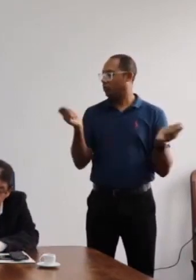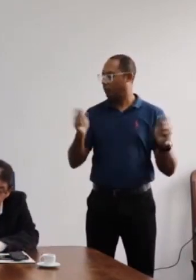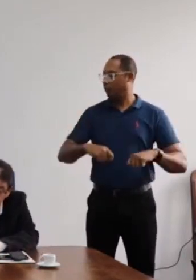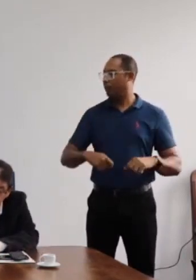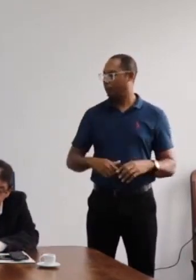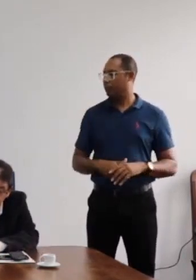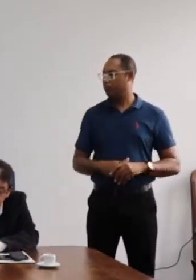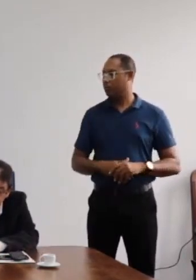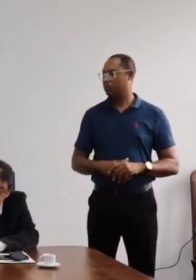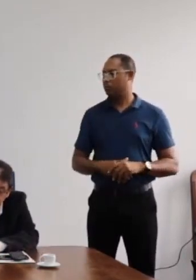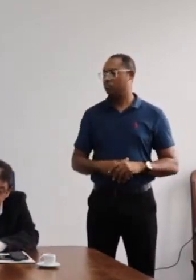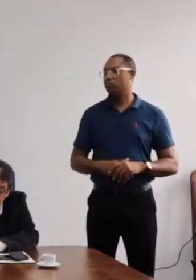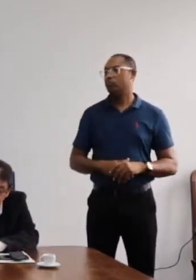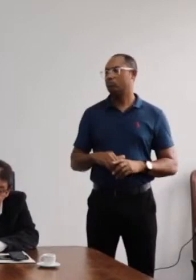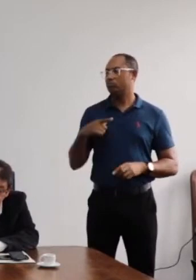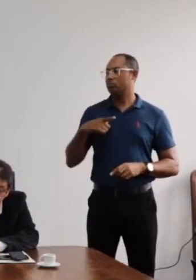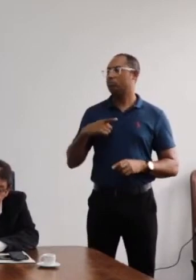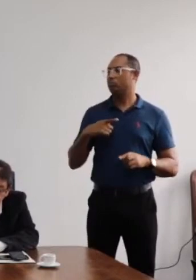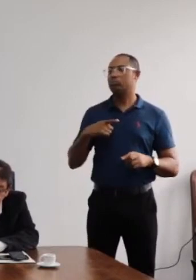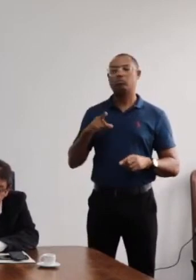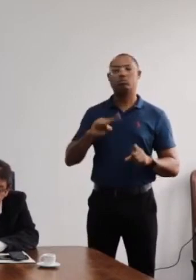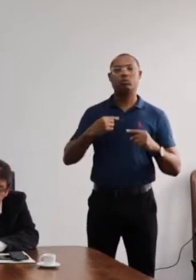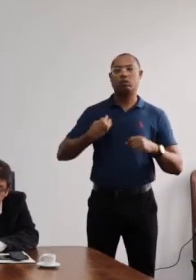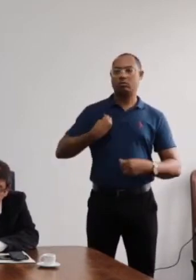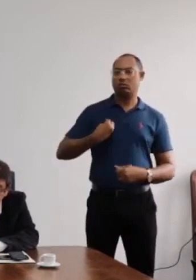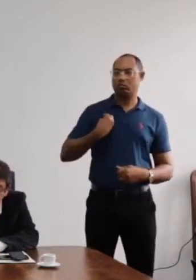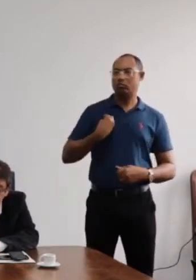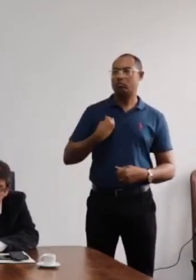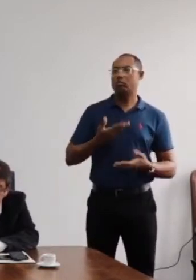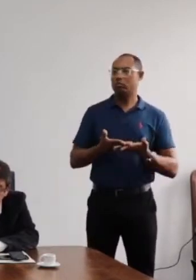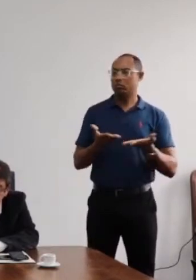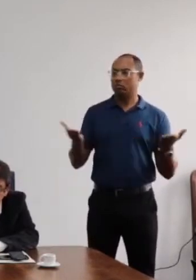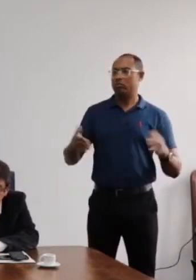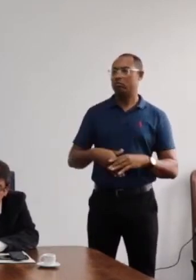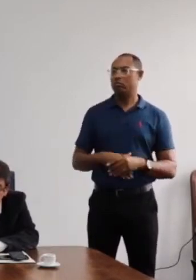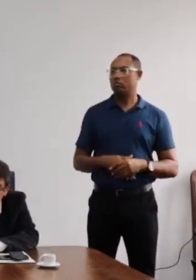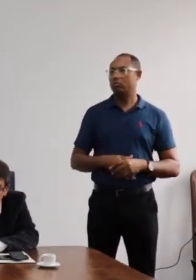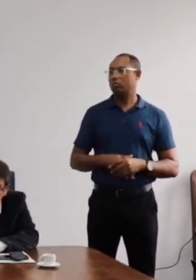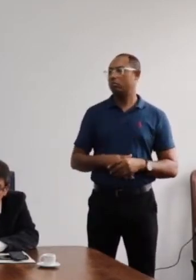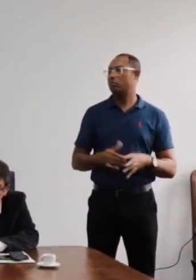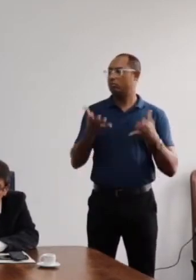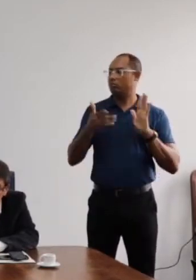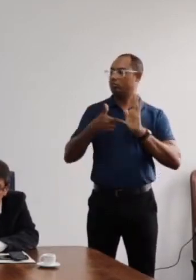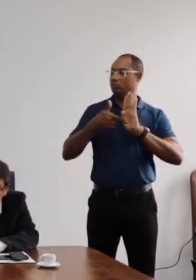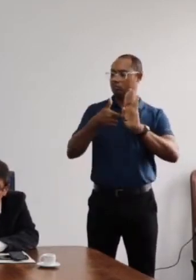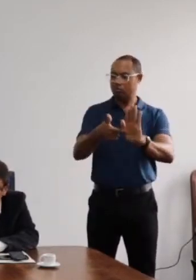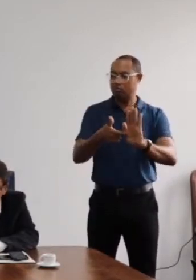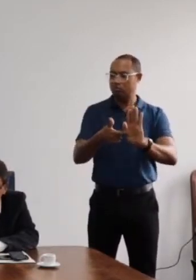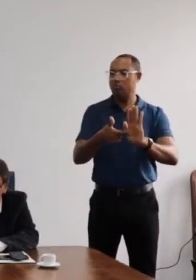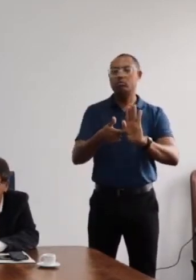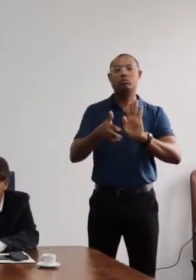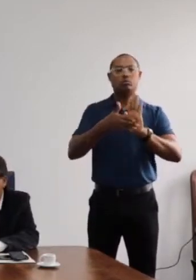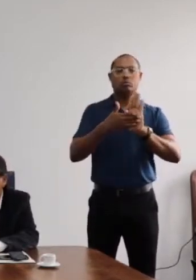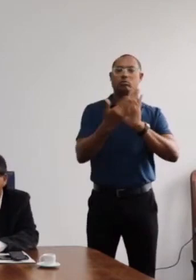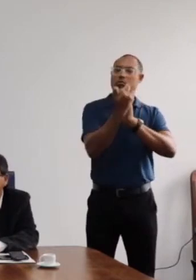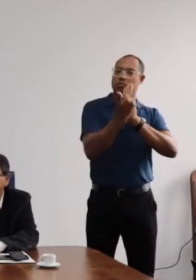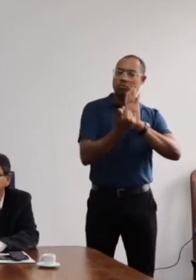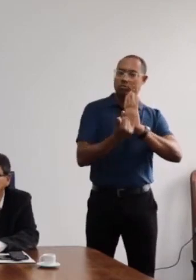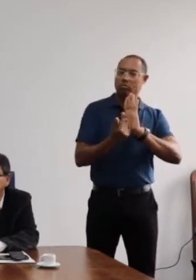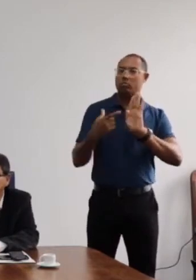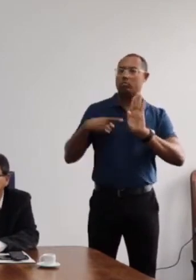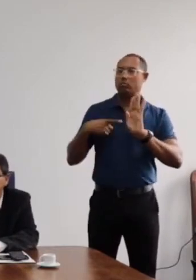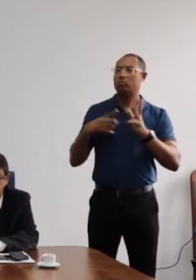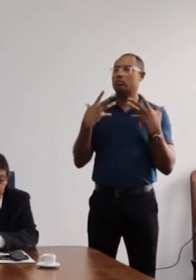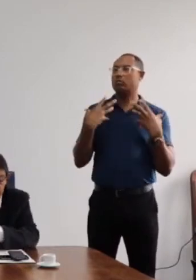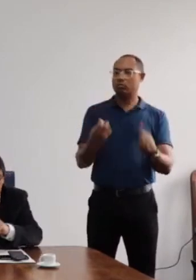instalada a presente sessão. instalada a sessão, eu gostaria de apresentar a pauta e submetê-la à